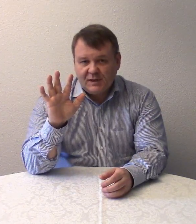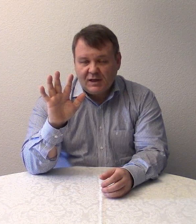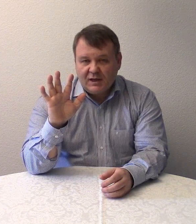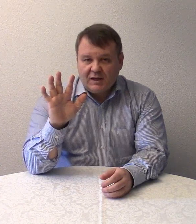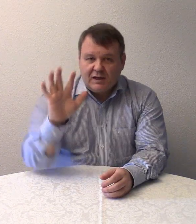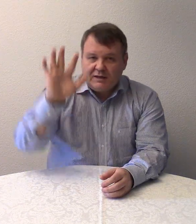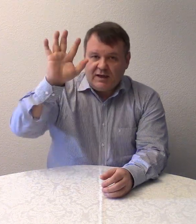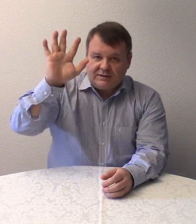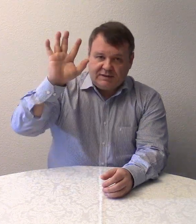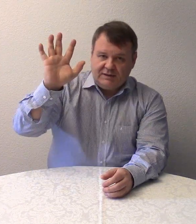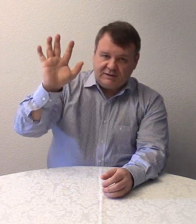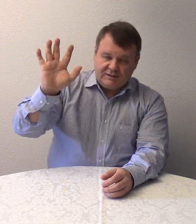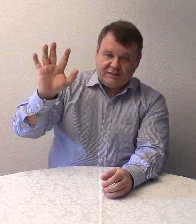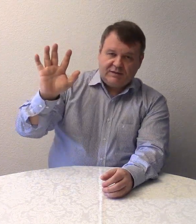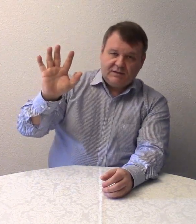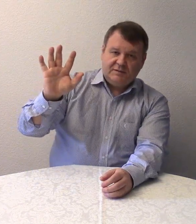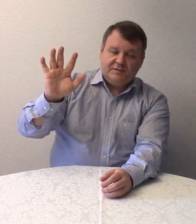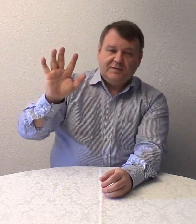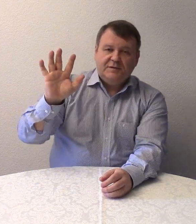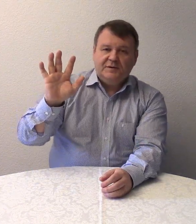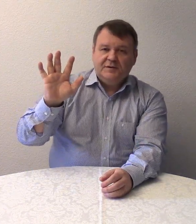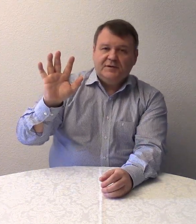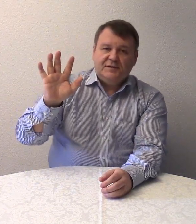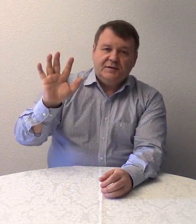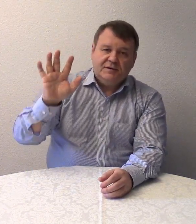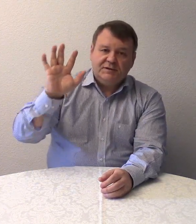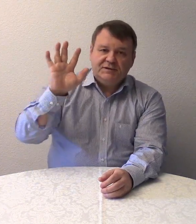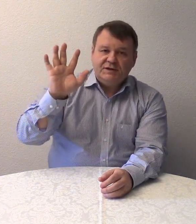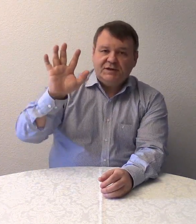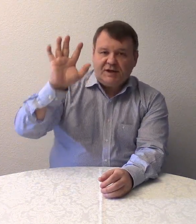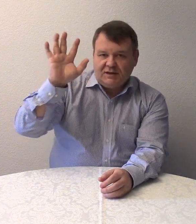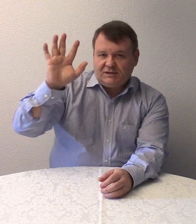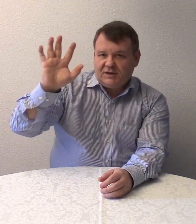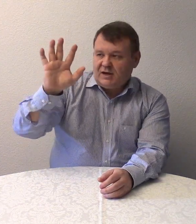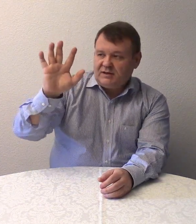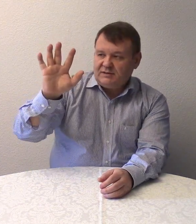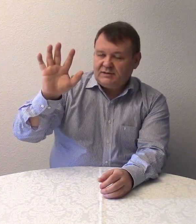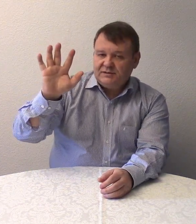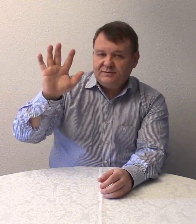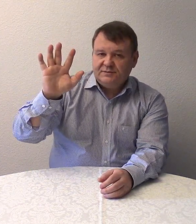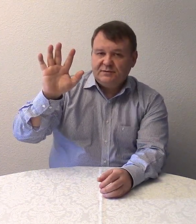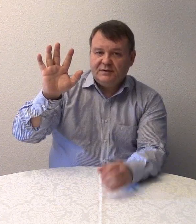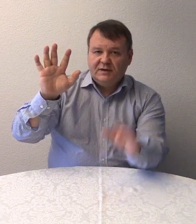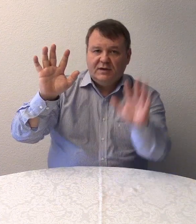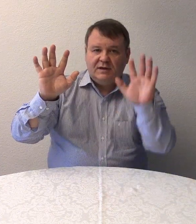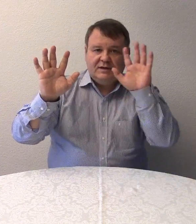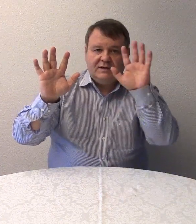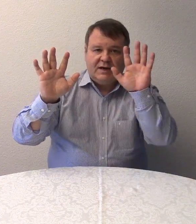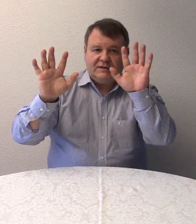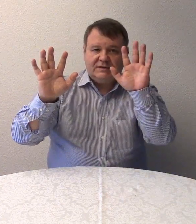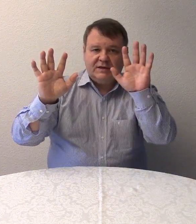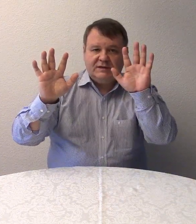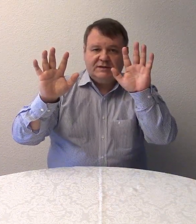Das ist die rechte Hand. Das ist